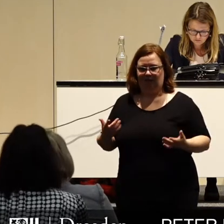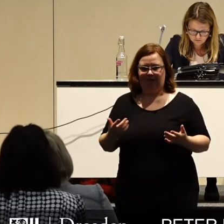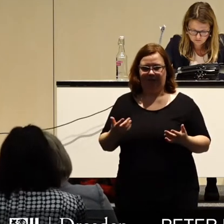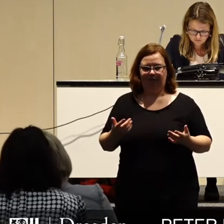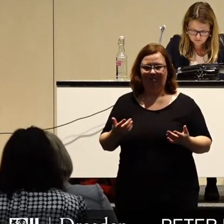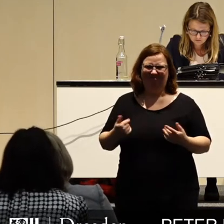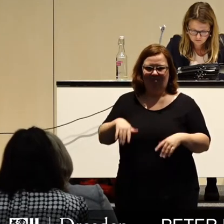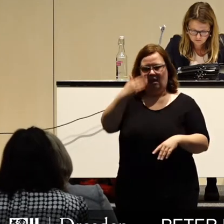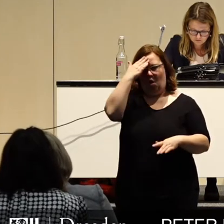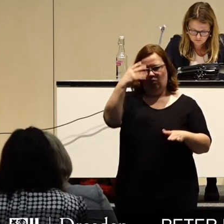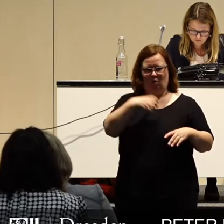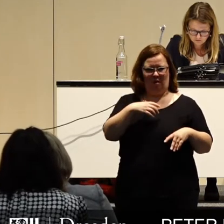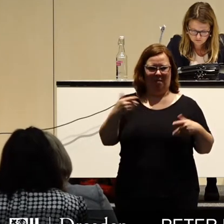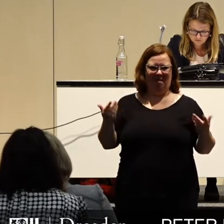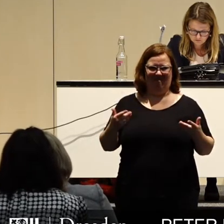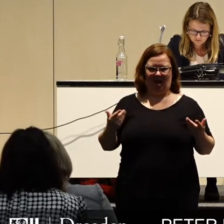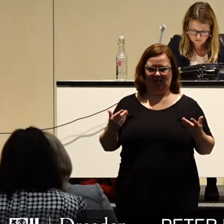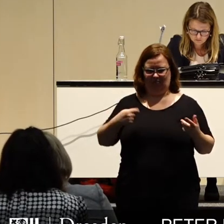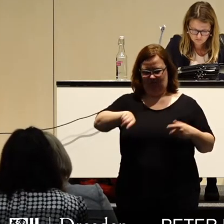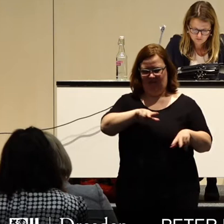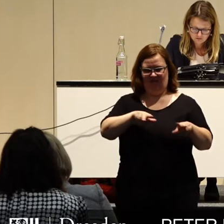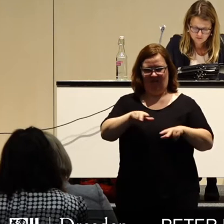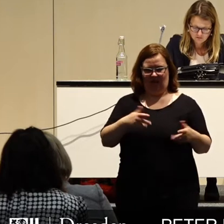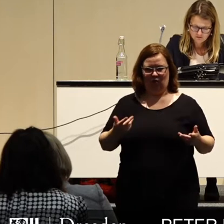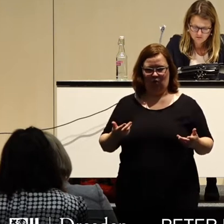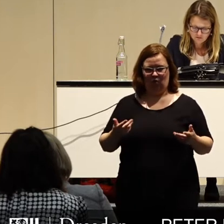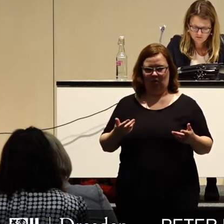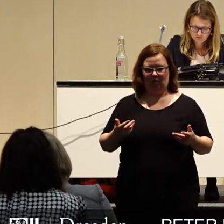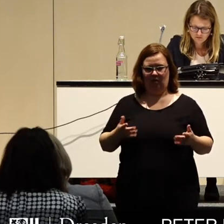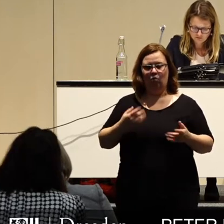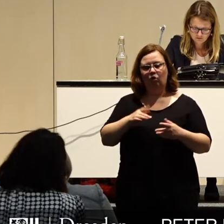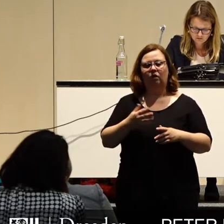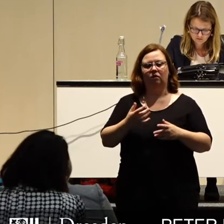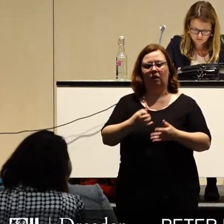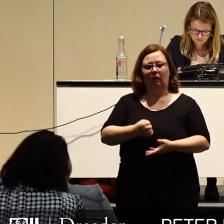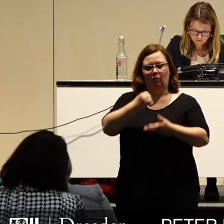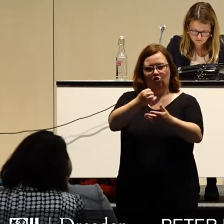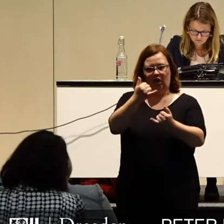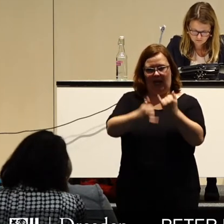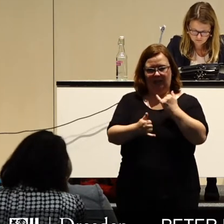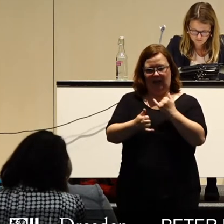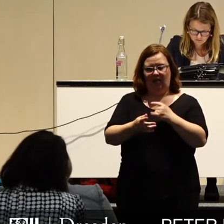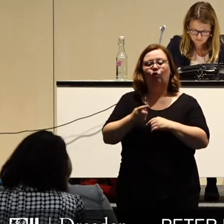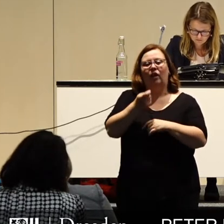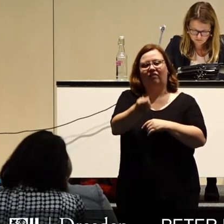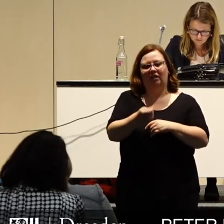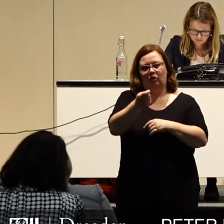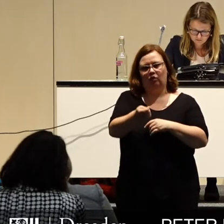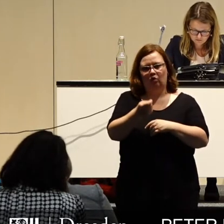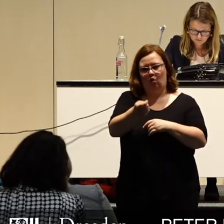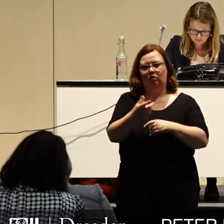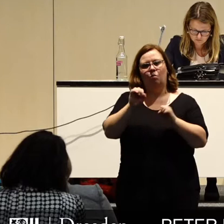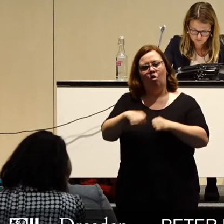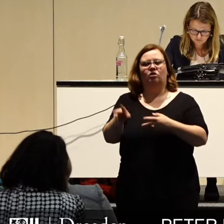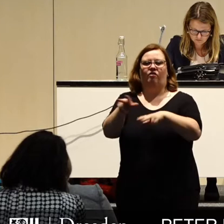Kernproblem in unserer Verwaltung sind. Investive Budgetreste lassen sich weitgehend durch eine Optimierung der